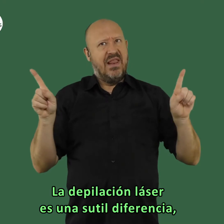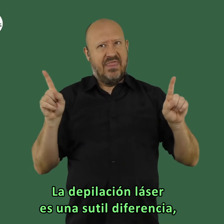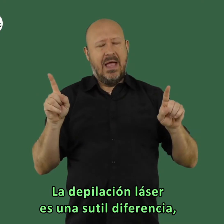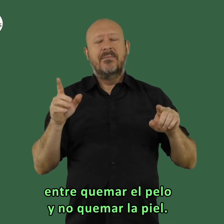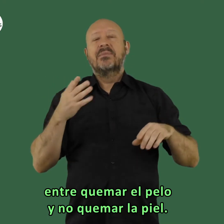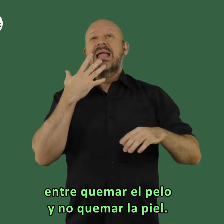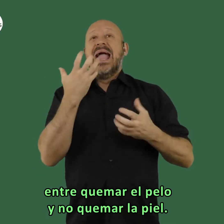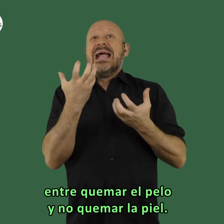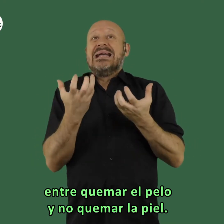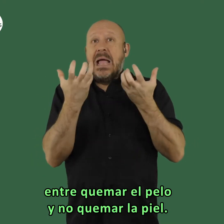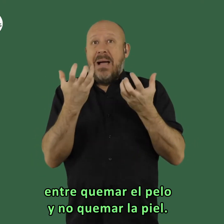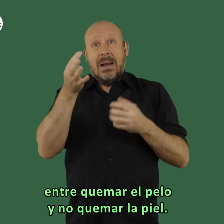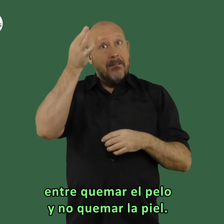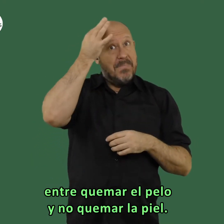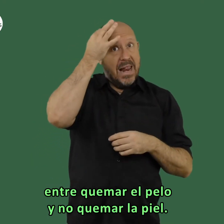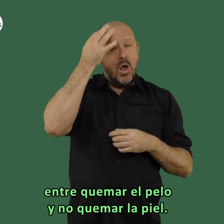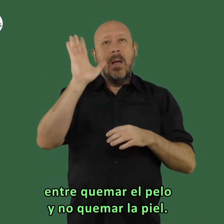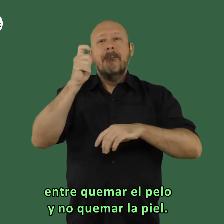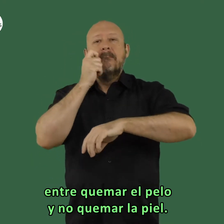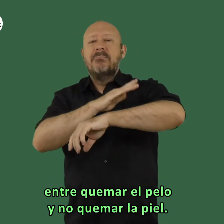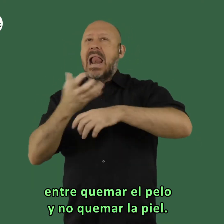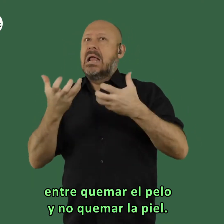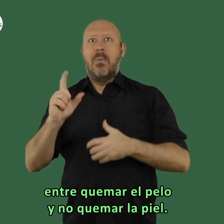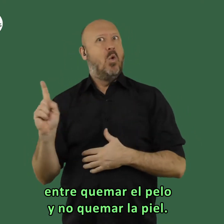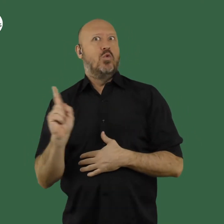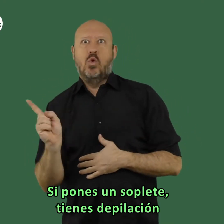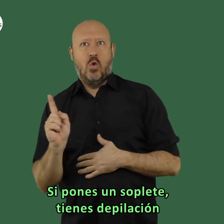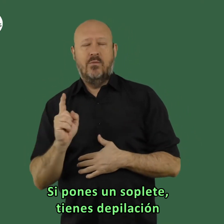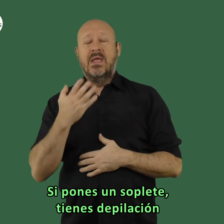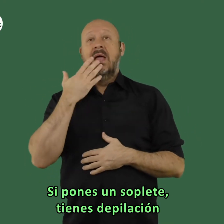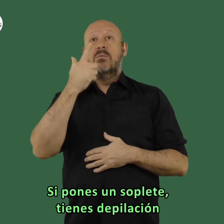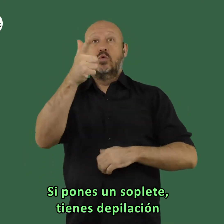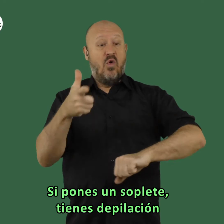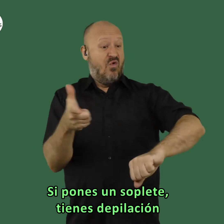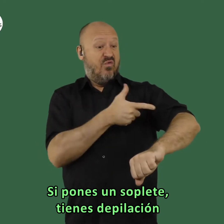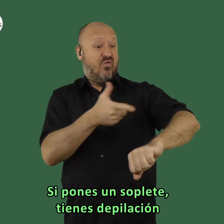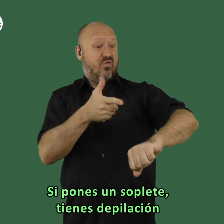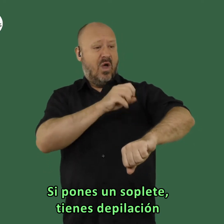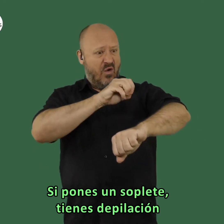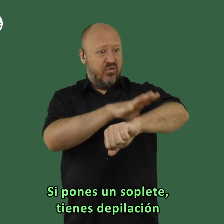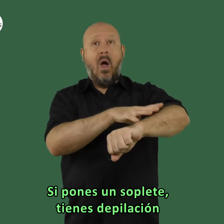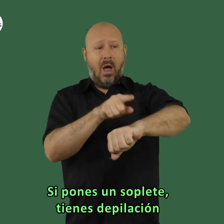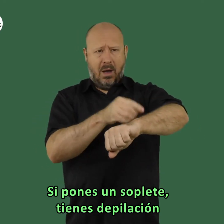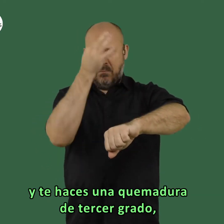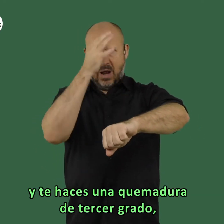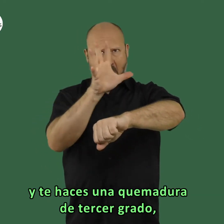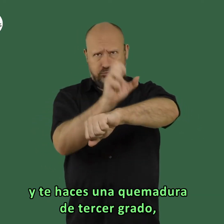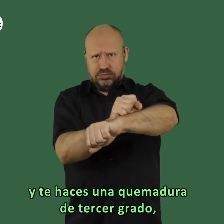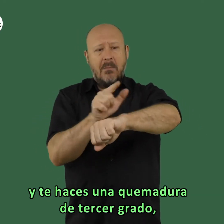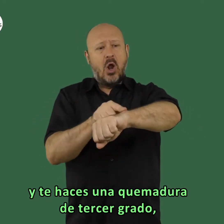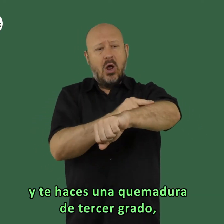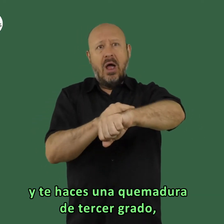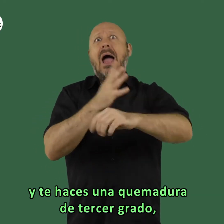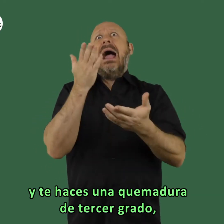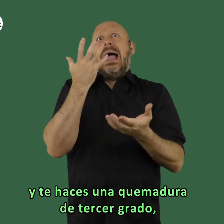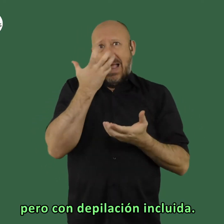sutil diferencia entre quemar el pelo y no quemar la piel si te pones un soplete tienes depilación y te haces